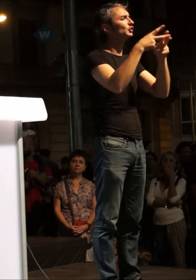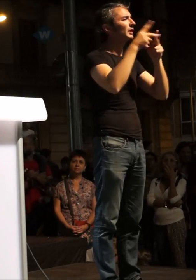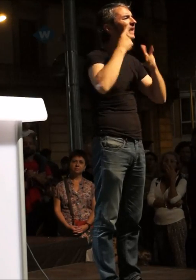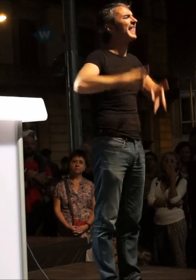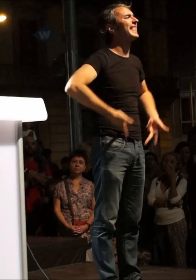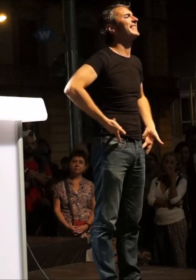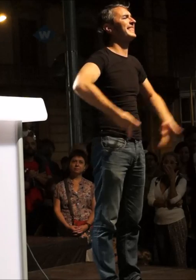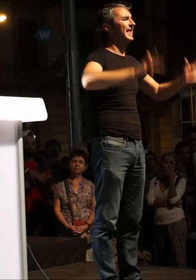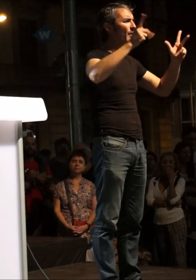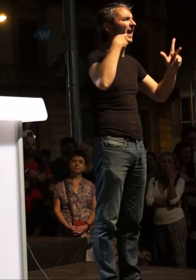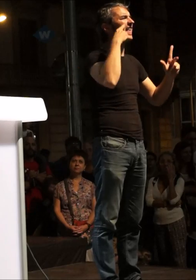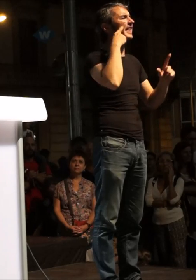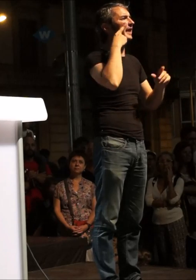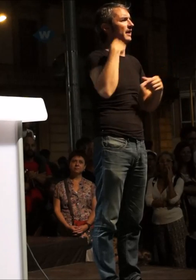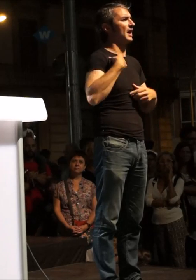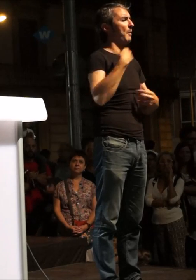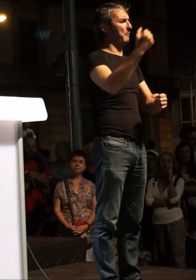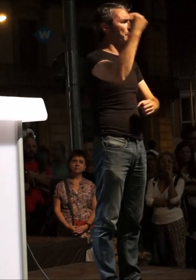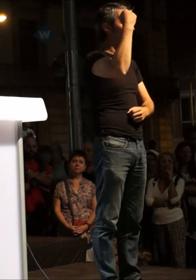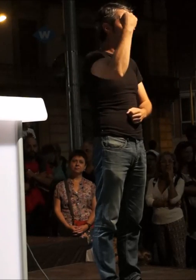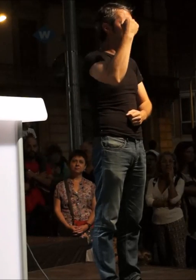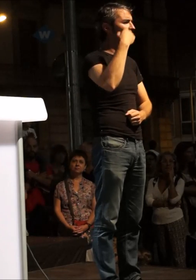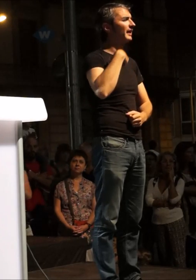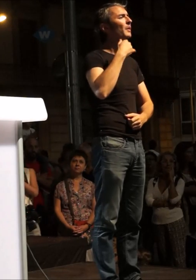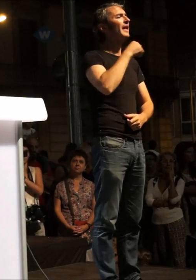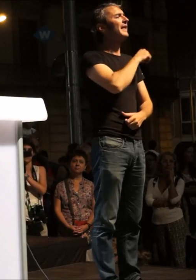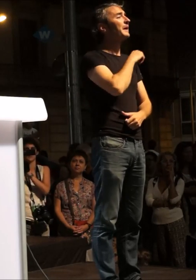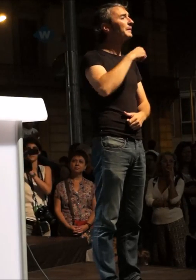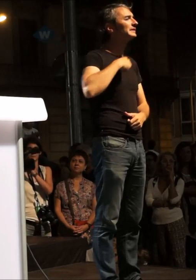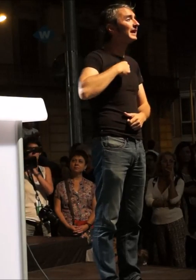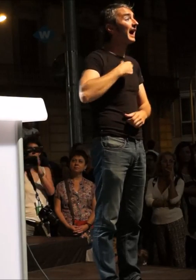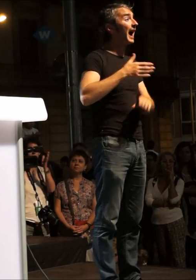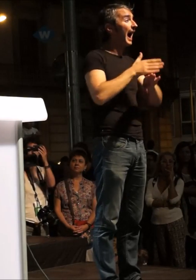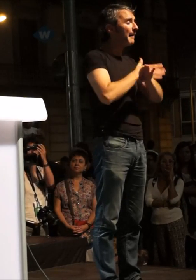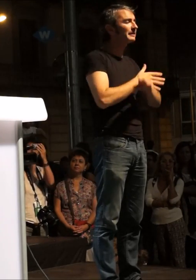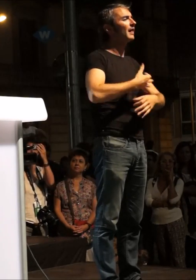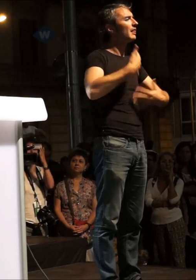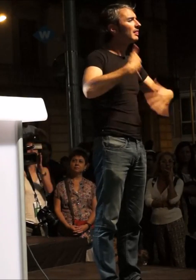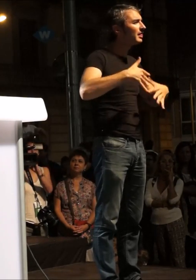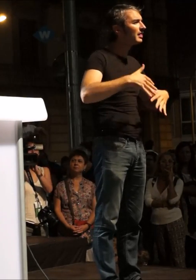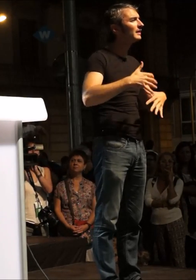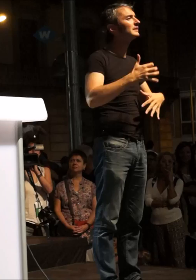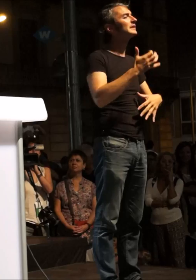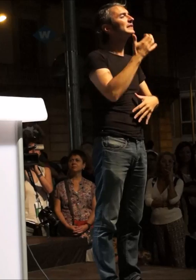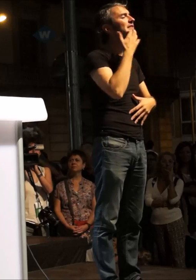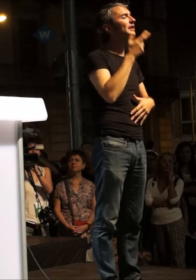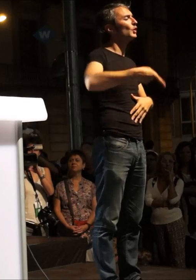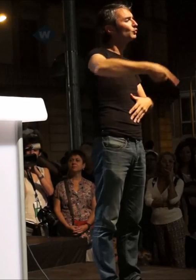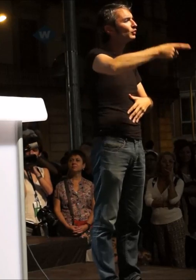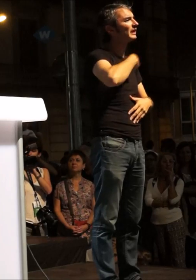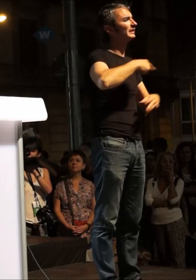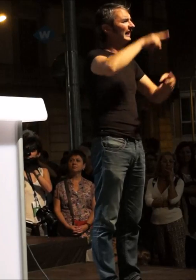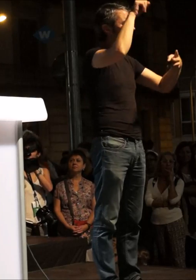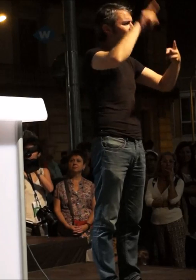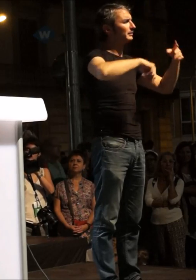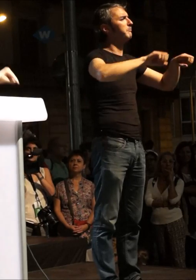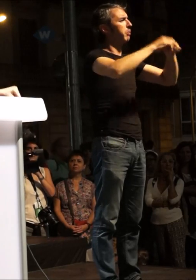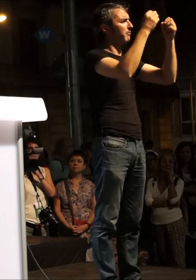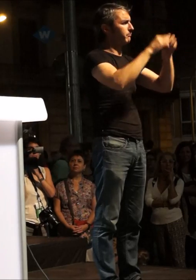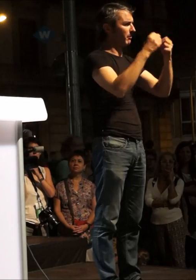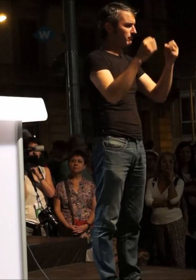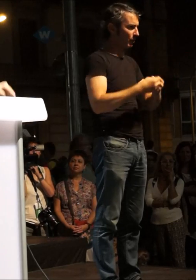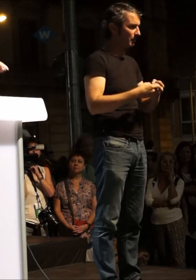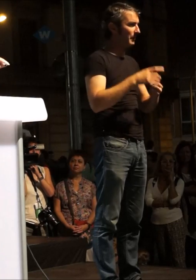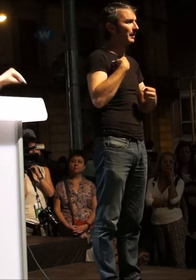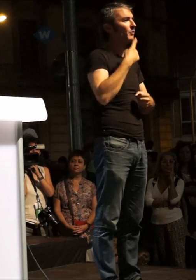lliure i sobirana. I no hi ha independència possible si circumscrivim aquestes tres ruptures a